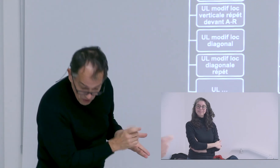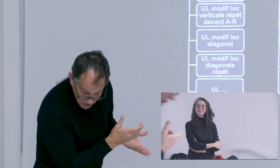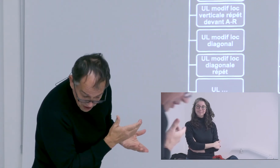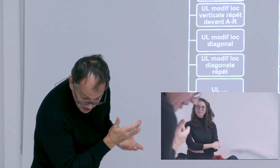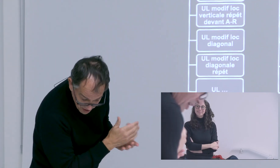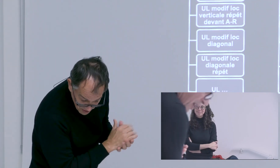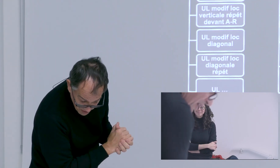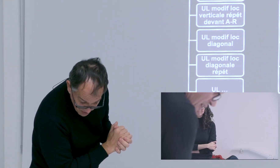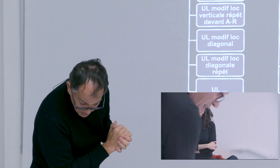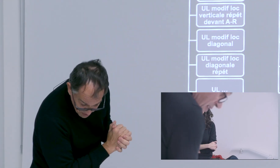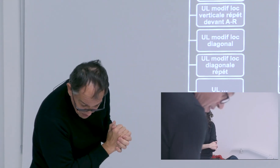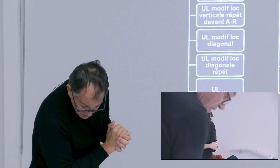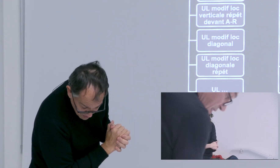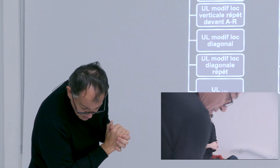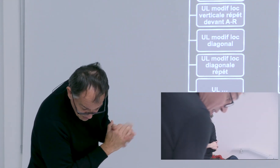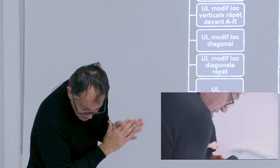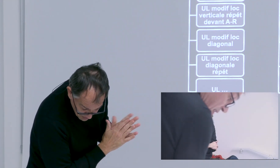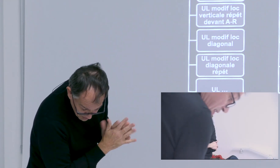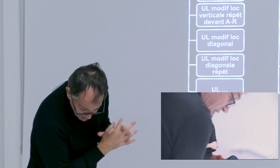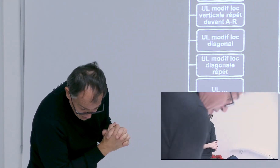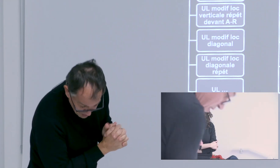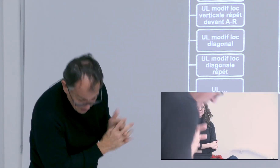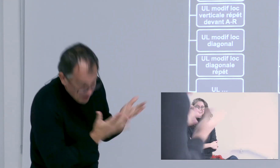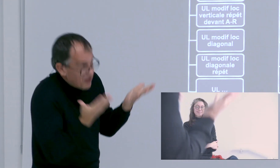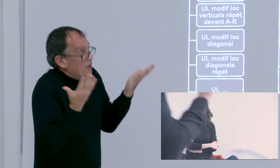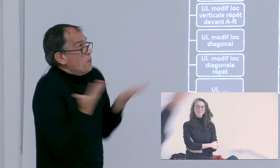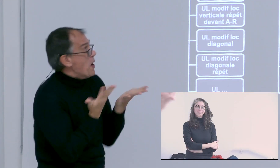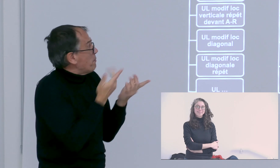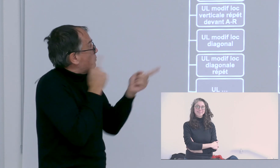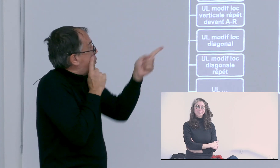et du coup j'avais une question un peu globale sur ce point là